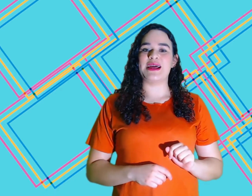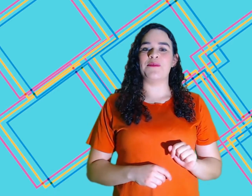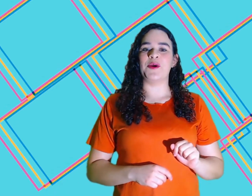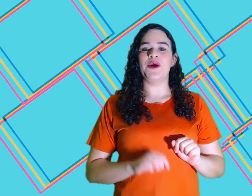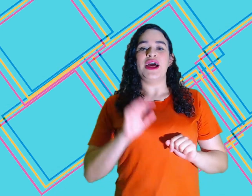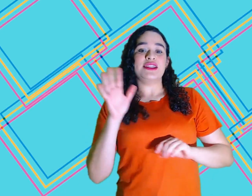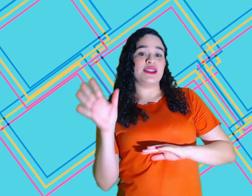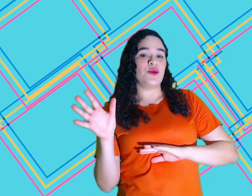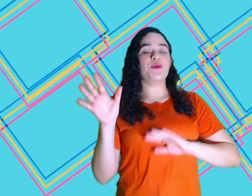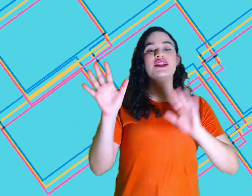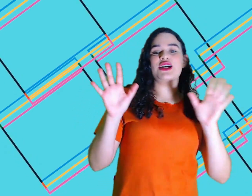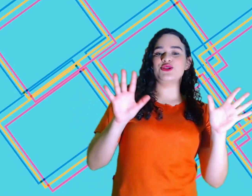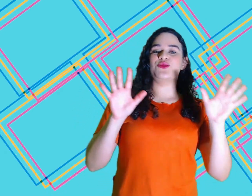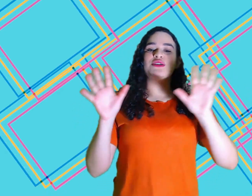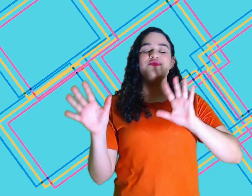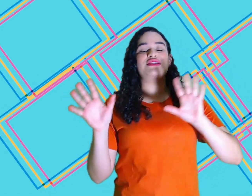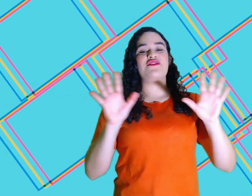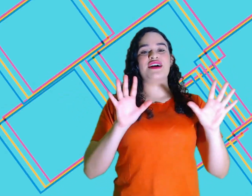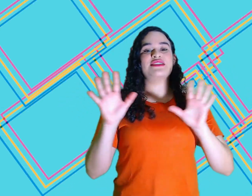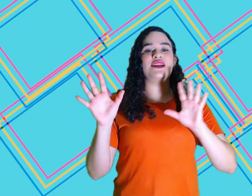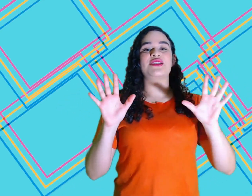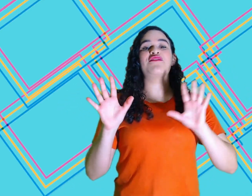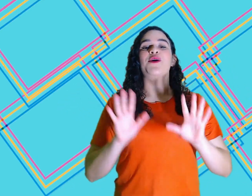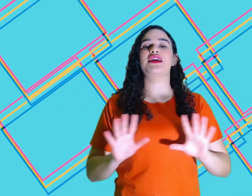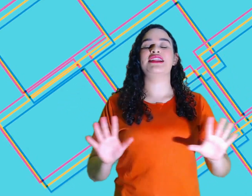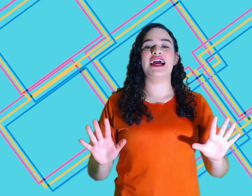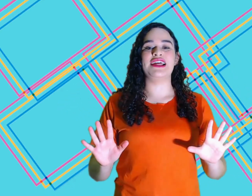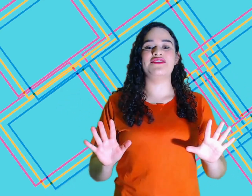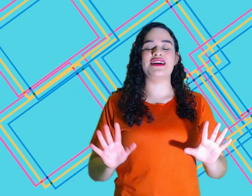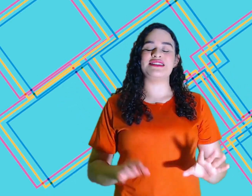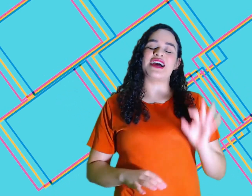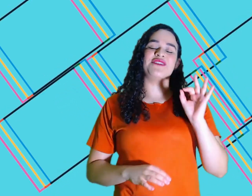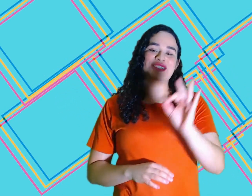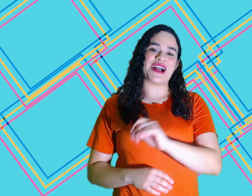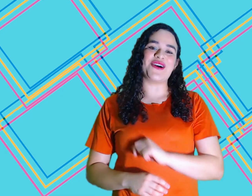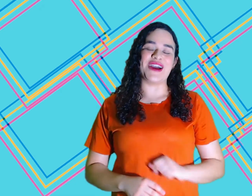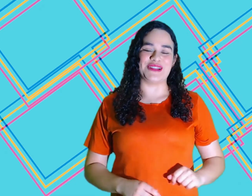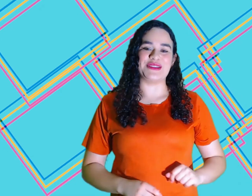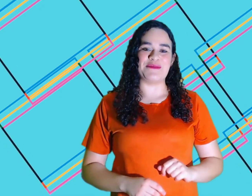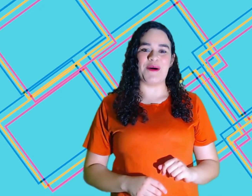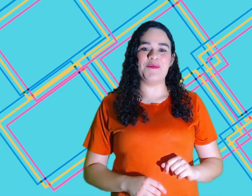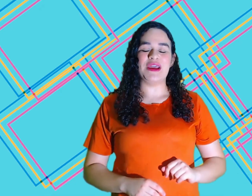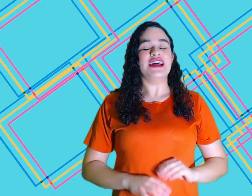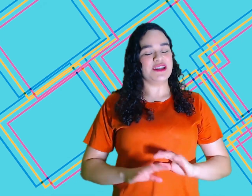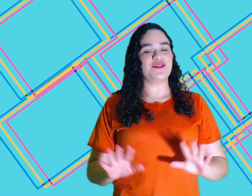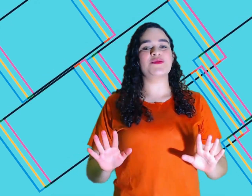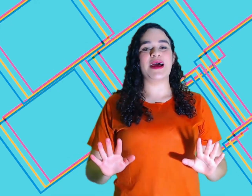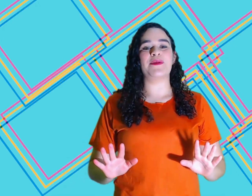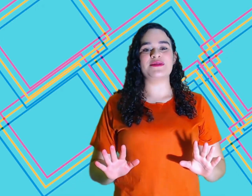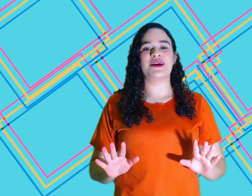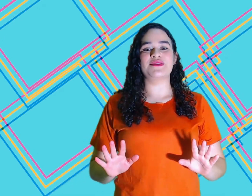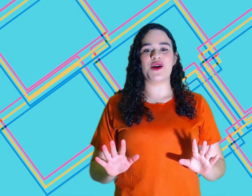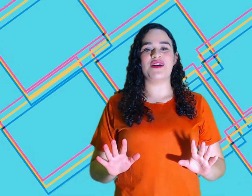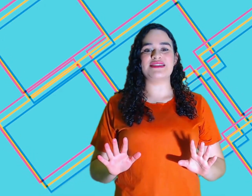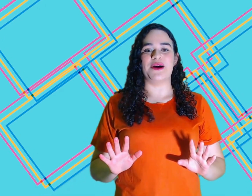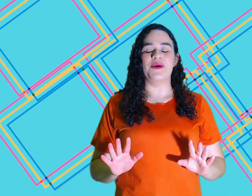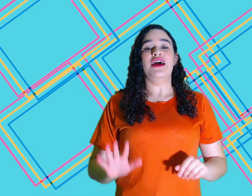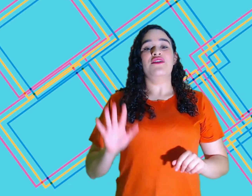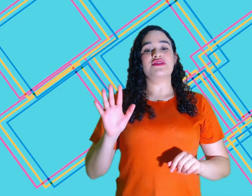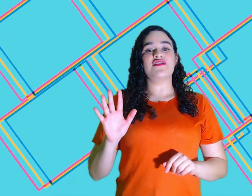bom? Uma das duas, você fazendo da forma que a tia Alana vai ensinar, vai estar correto, tá bom? Então, vamos lá para o sinal de salvação. Você vai